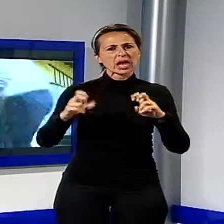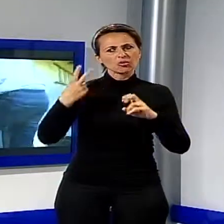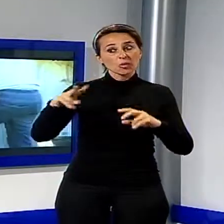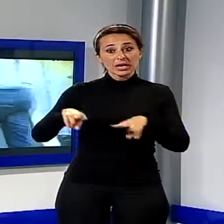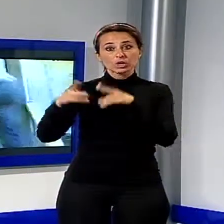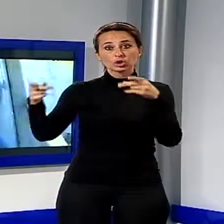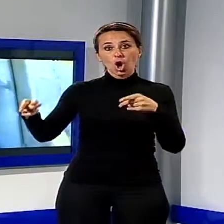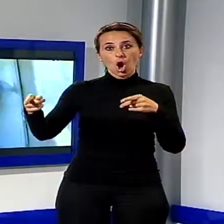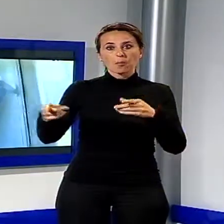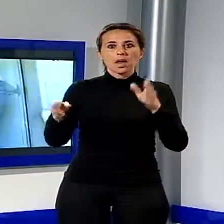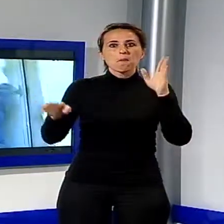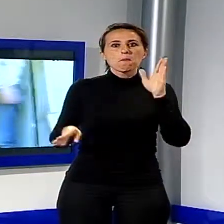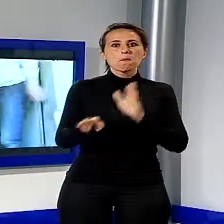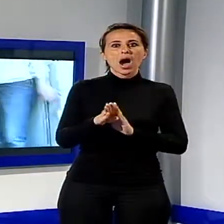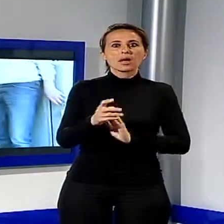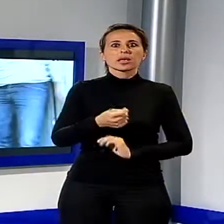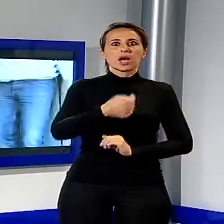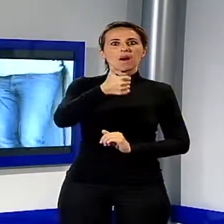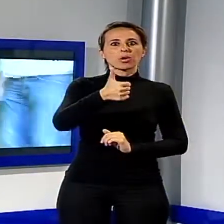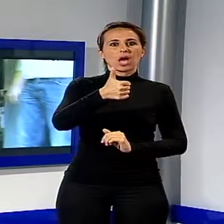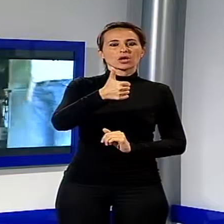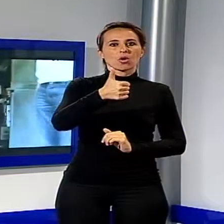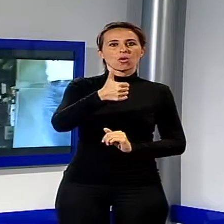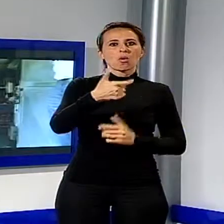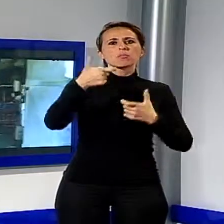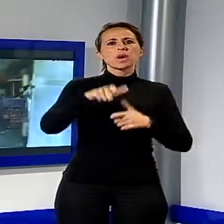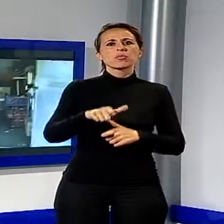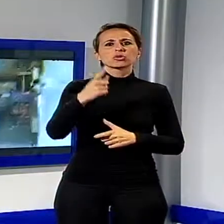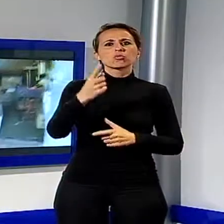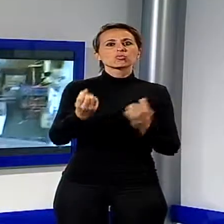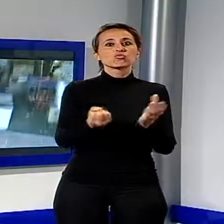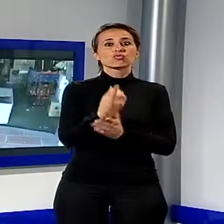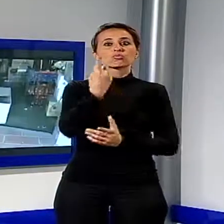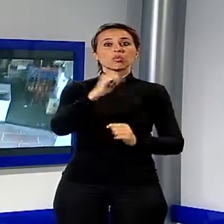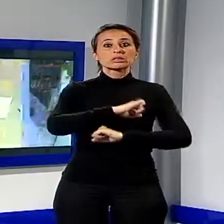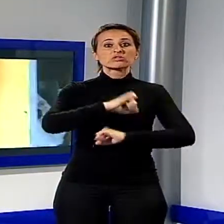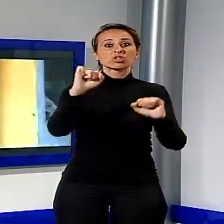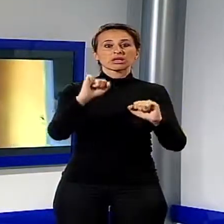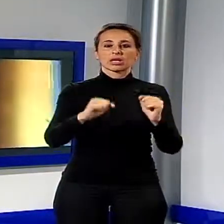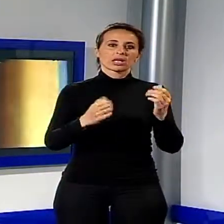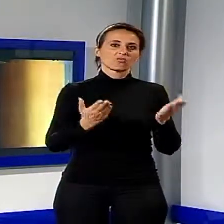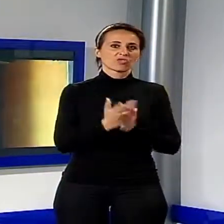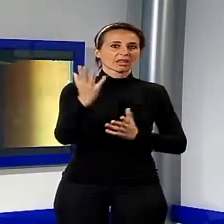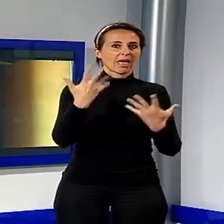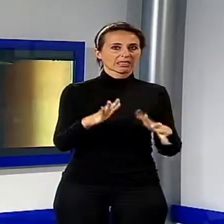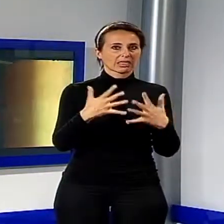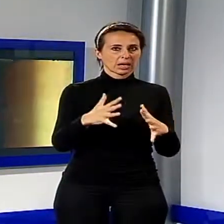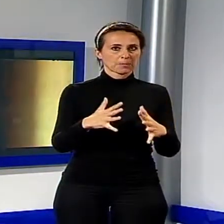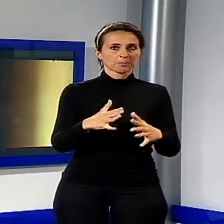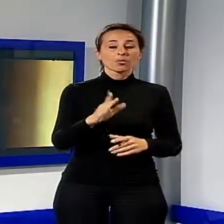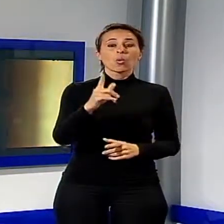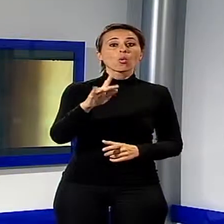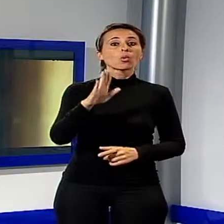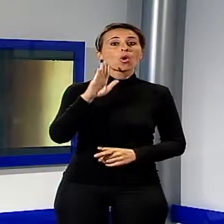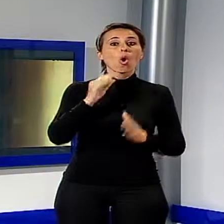Camaiorese sono scattate la notte dell'ultimo dell'anno, a seguito dell'incidente che costò la perdita di un piede ad un operaio di